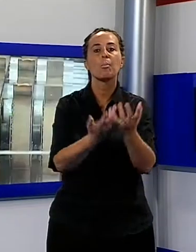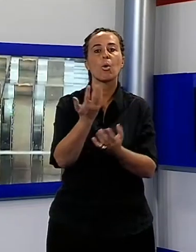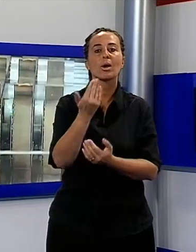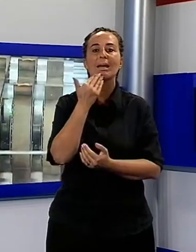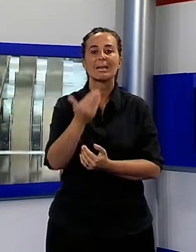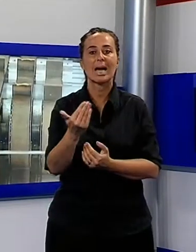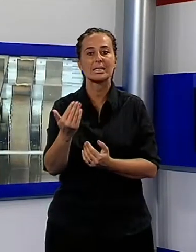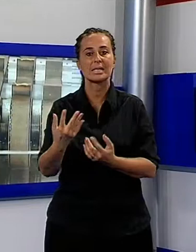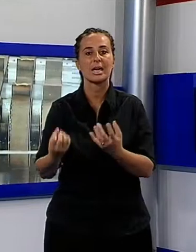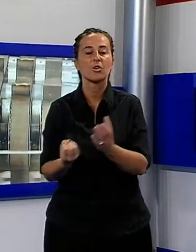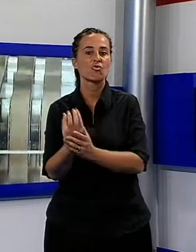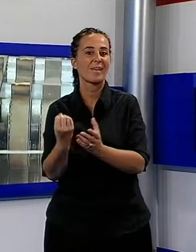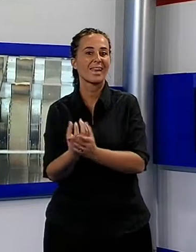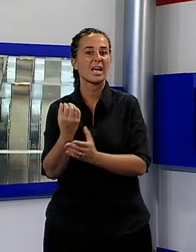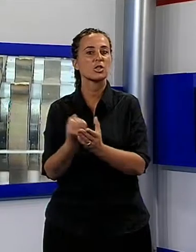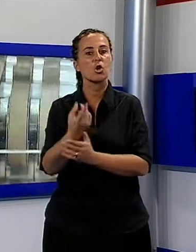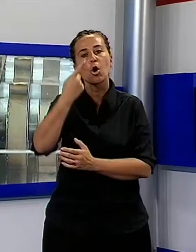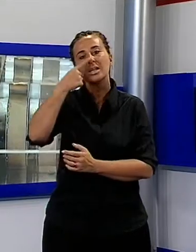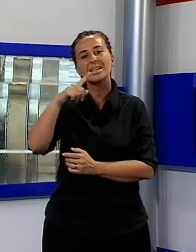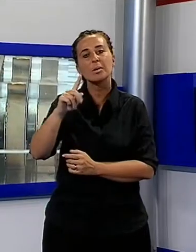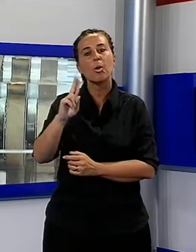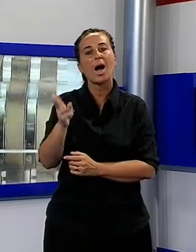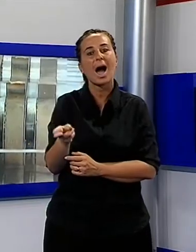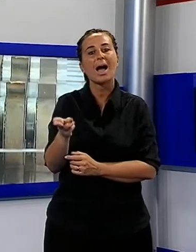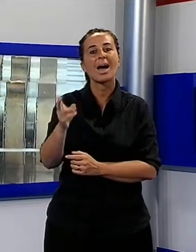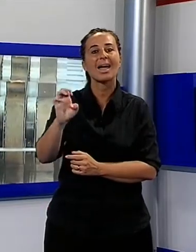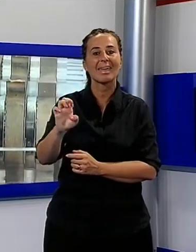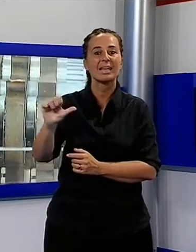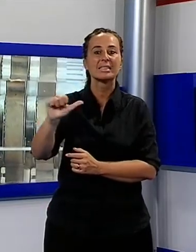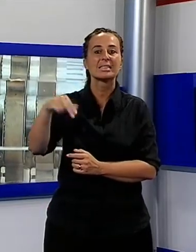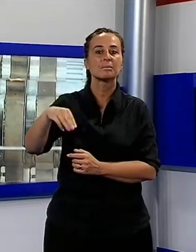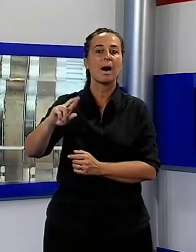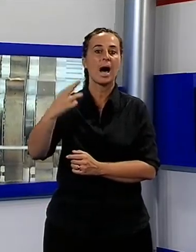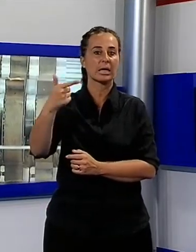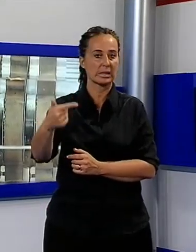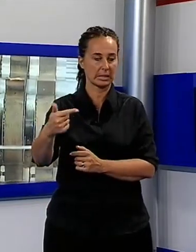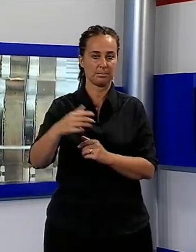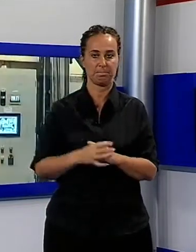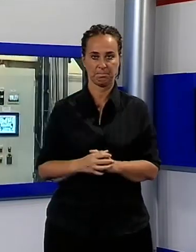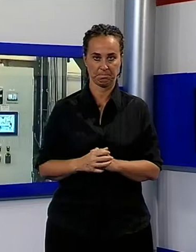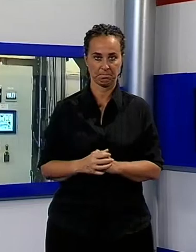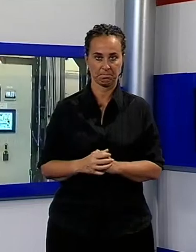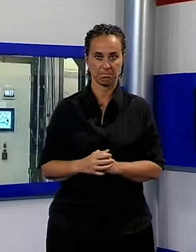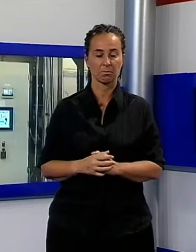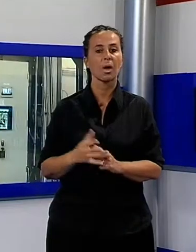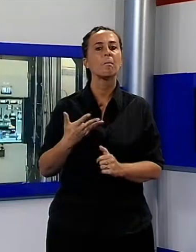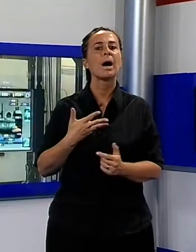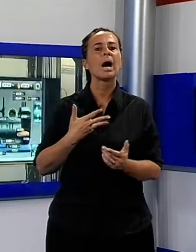vapore HE Smart, trattamento delle acque e automazione. A parlarne, sotto legida di Assocarta, saranno la Cannon